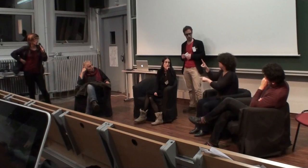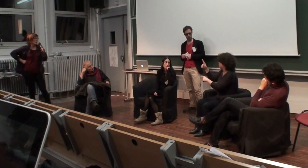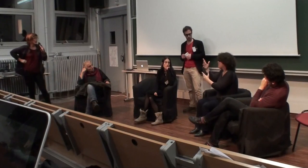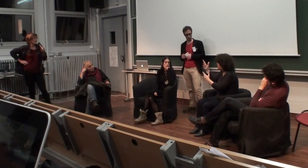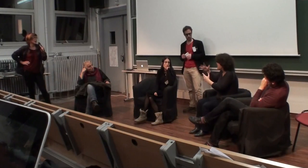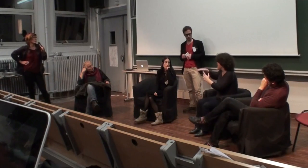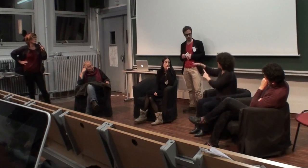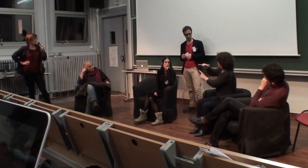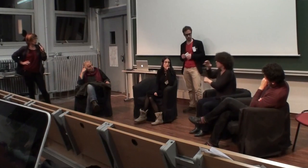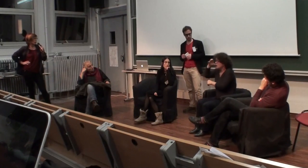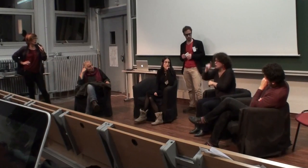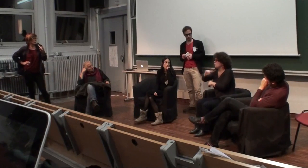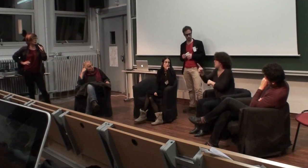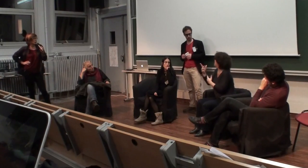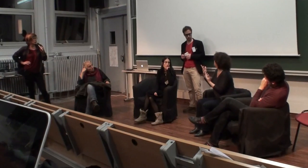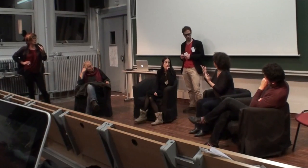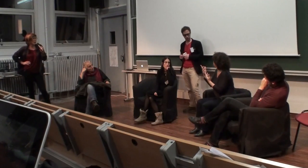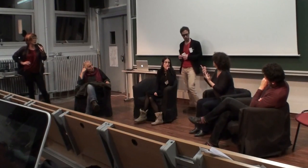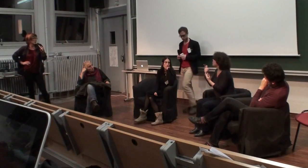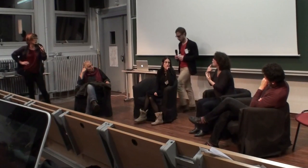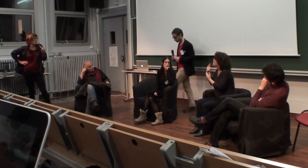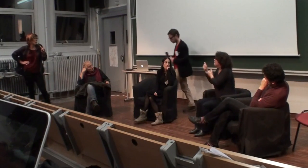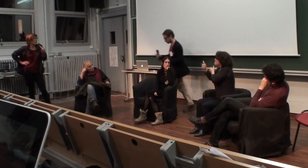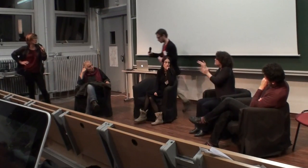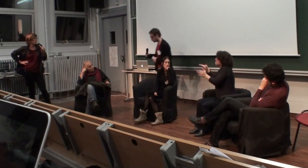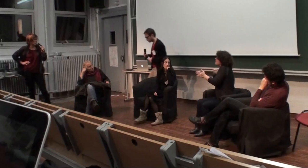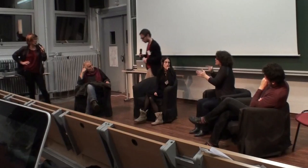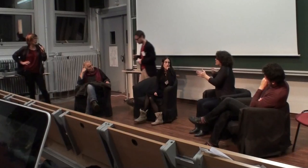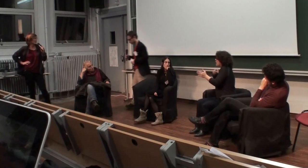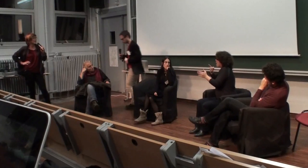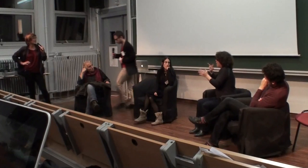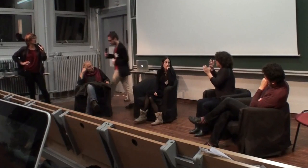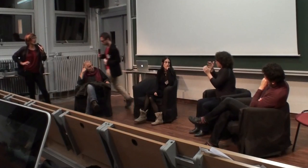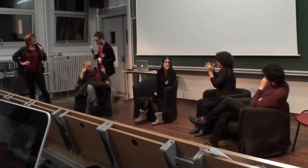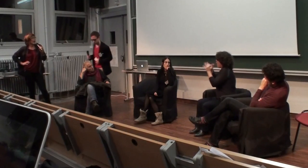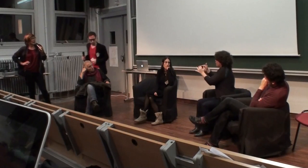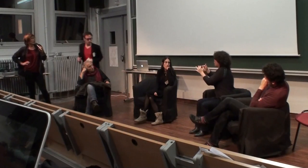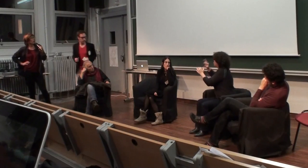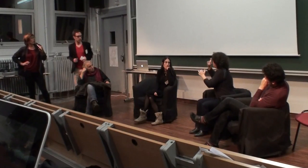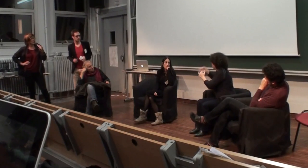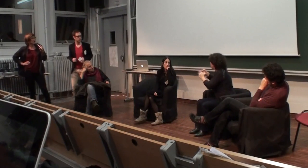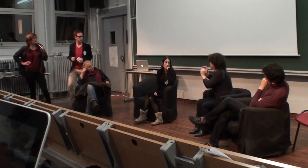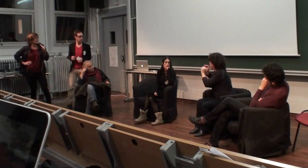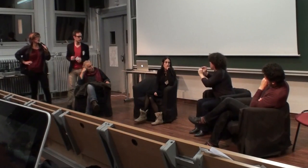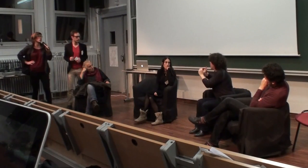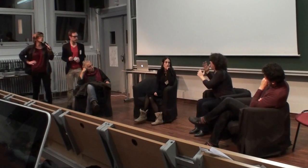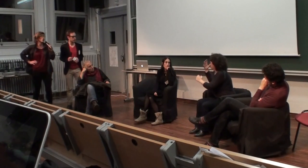et bien sûr, les sourds ne sont pas du tout d'accord avec cette question-là, et que, bien sûr,